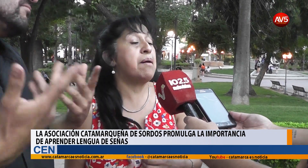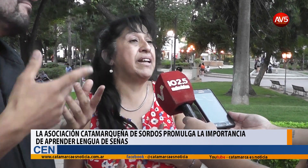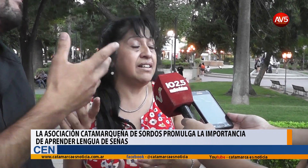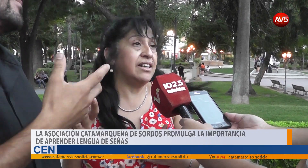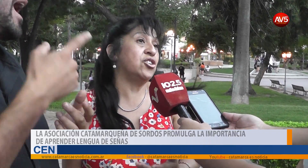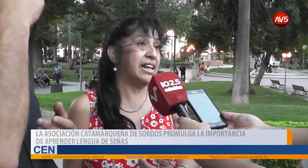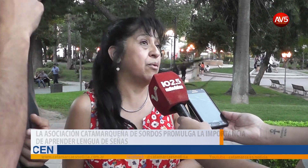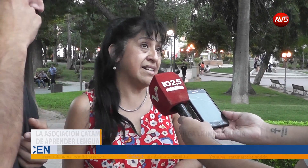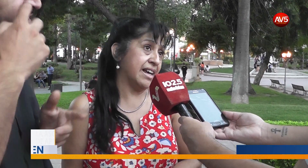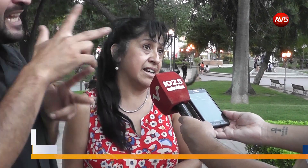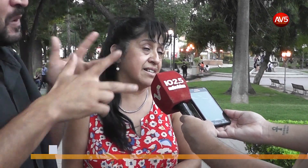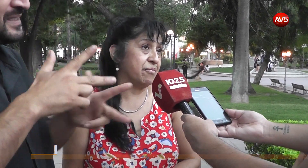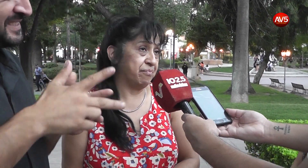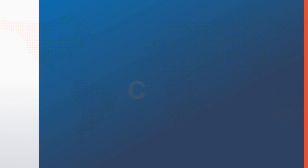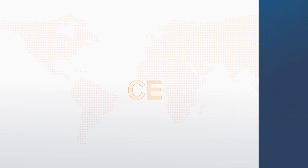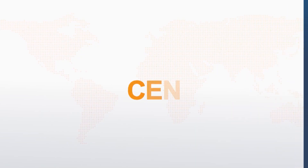aprendiendo lengua de señas. ¡Gracias!